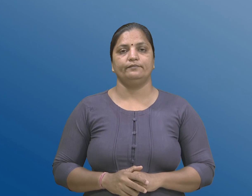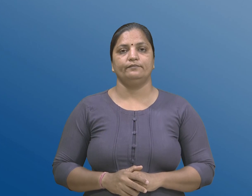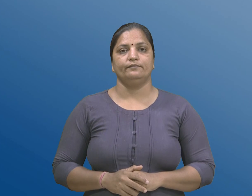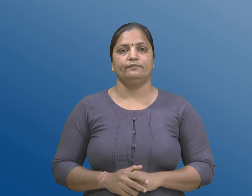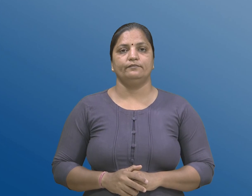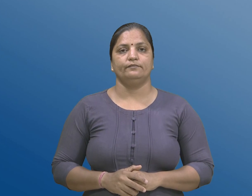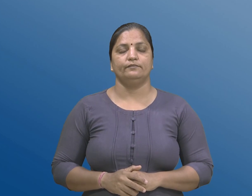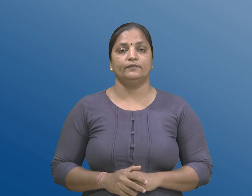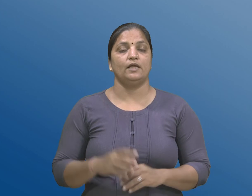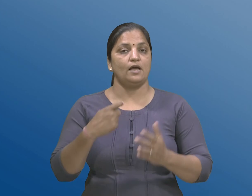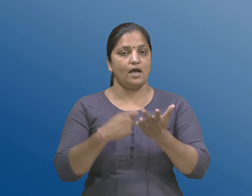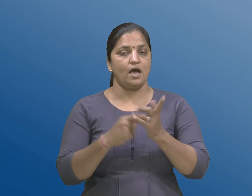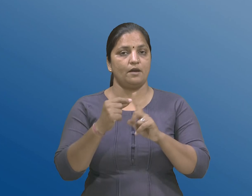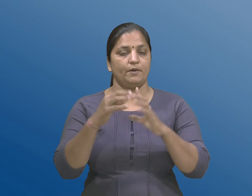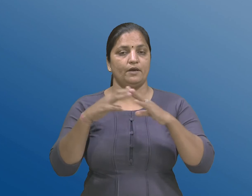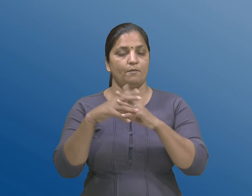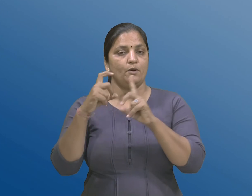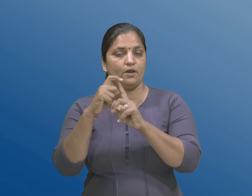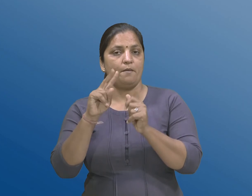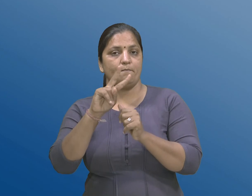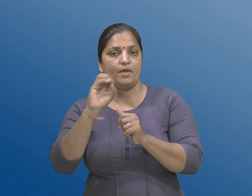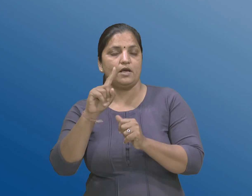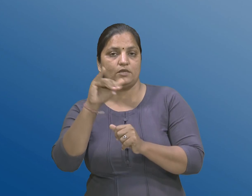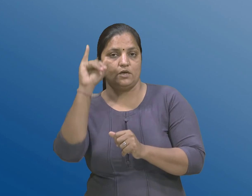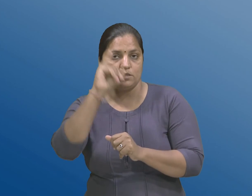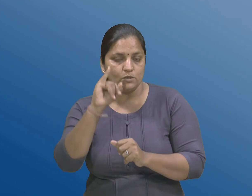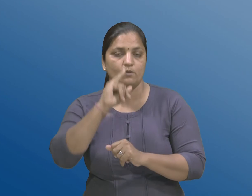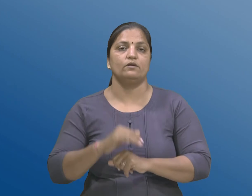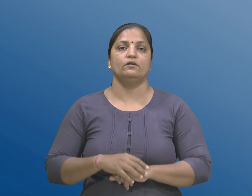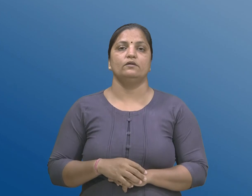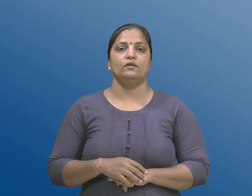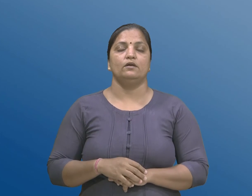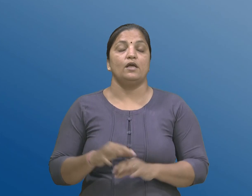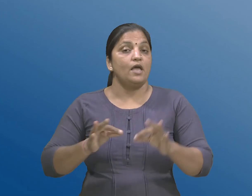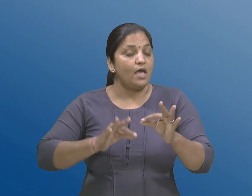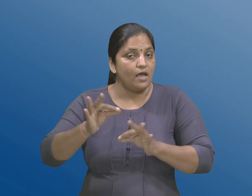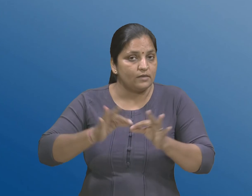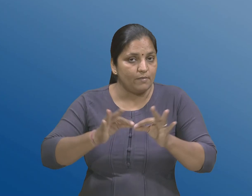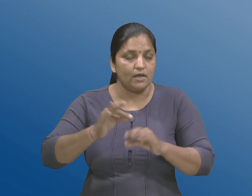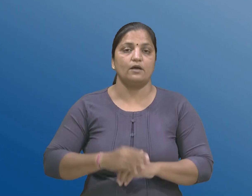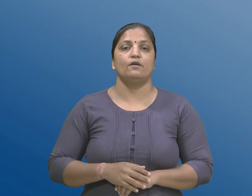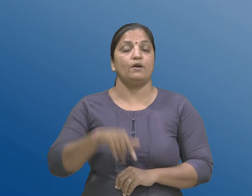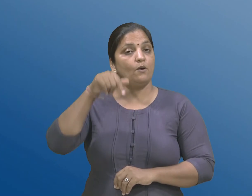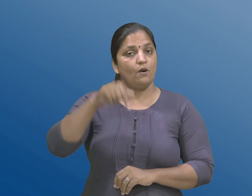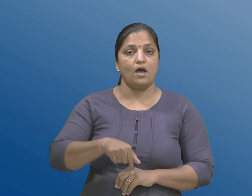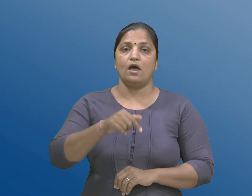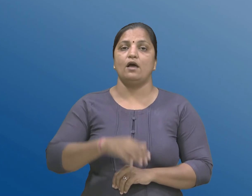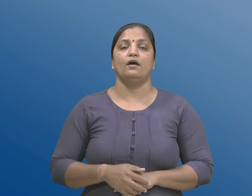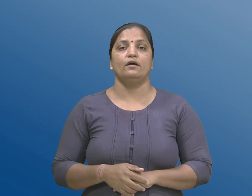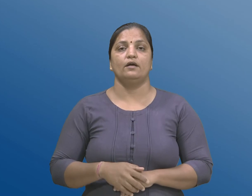RPWD Act 2016 ने समझाववानो आ, डक्टर बाबा